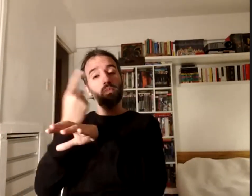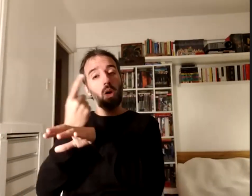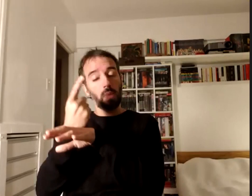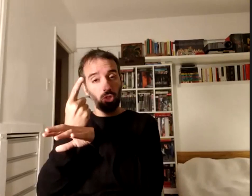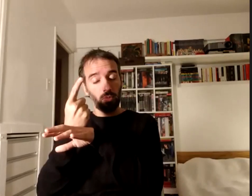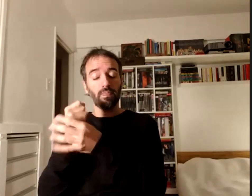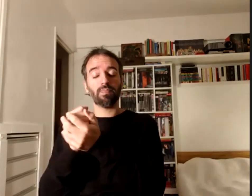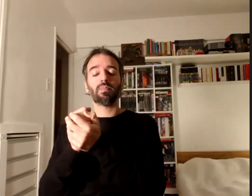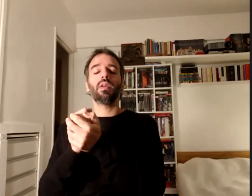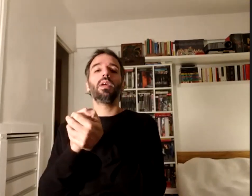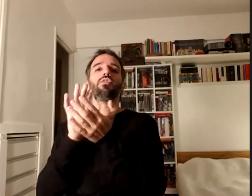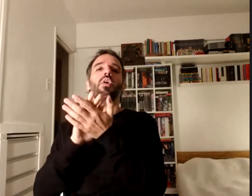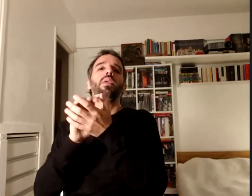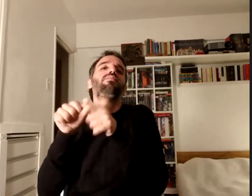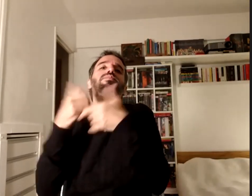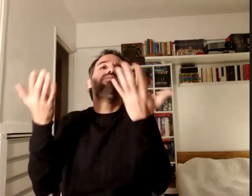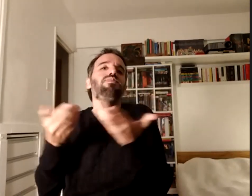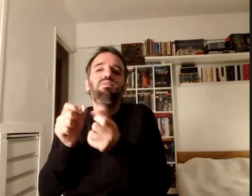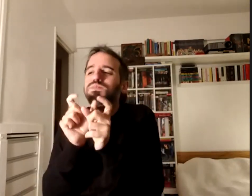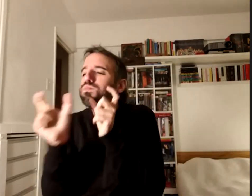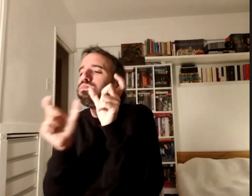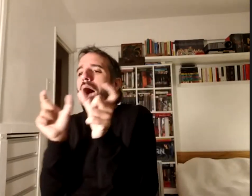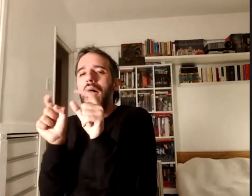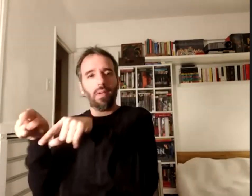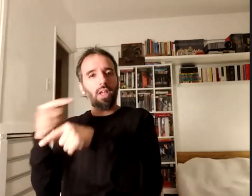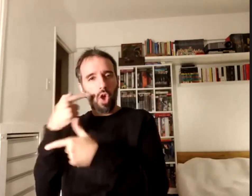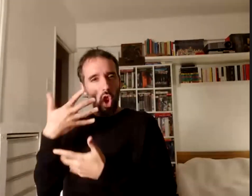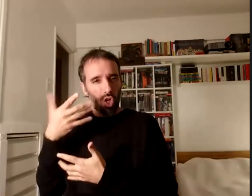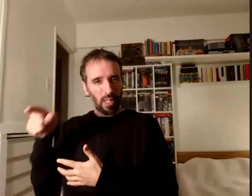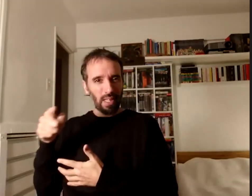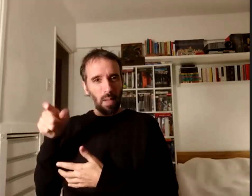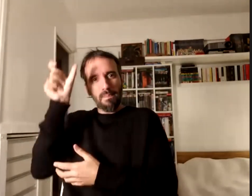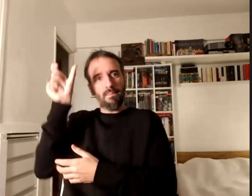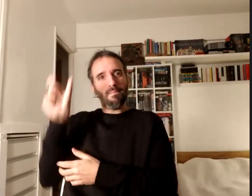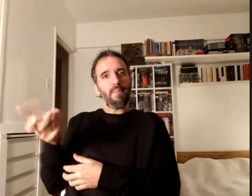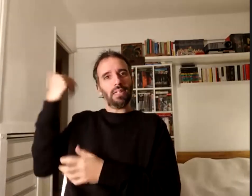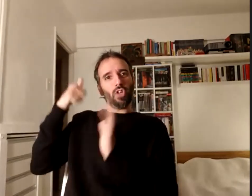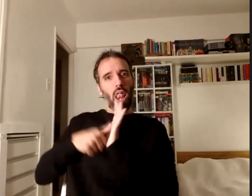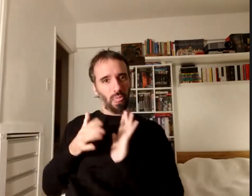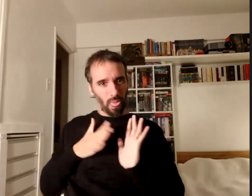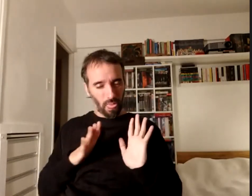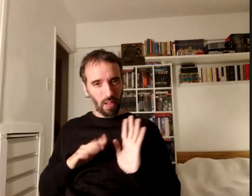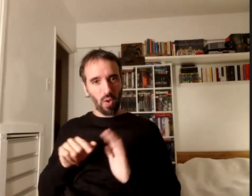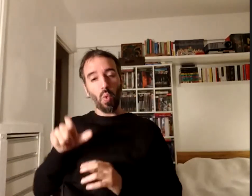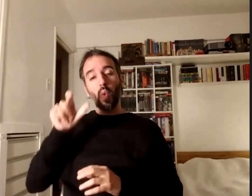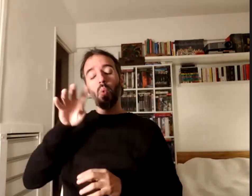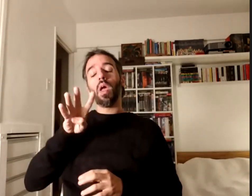abanico potencial de lo que era la personalidad humana cómo la cultura la